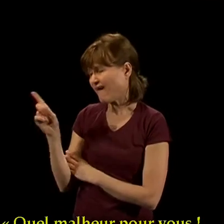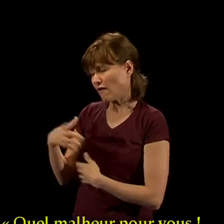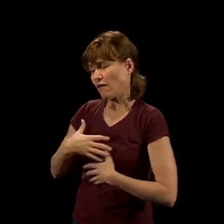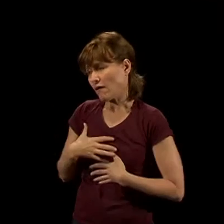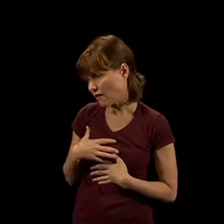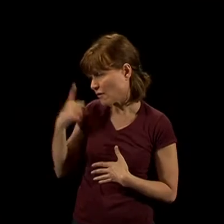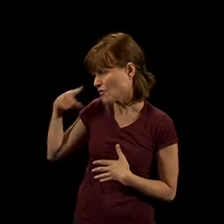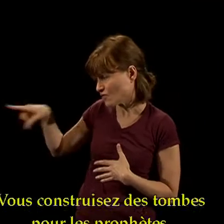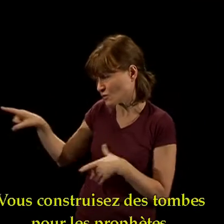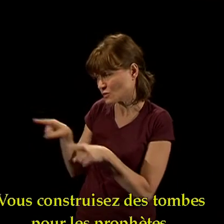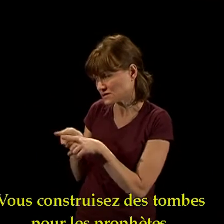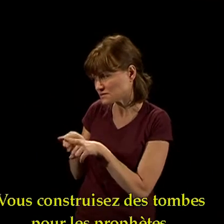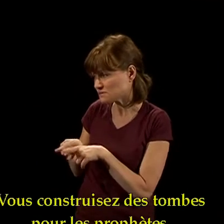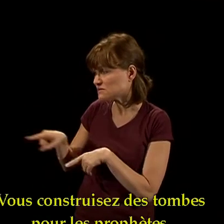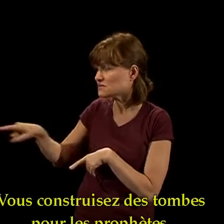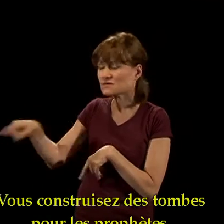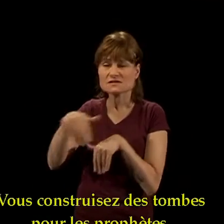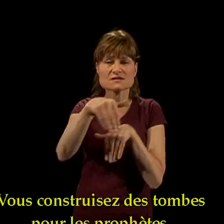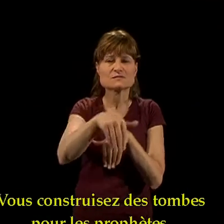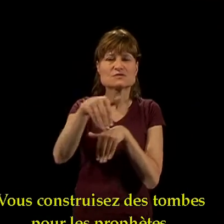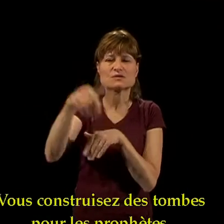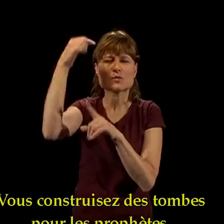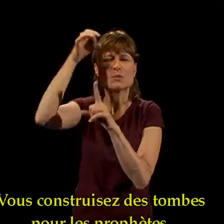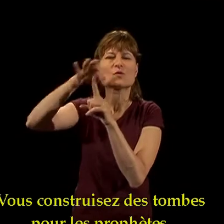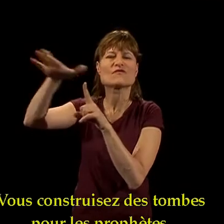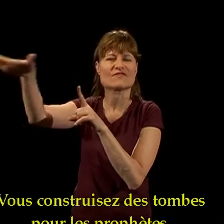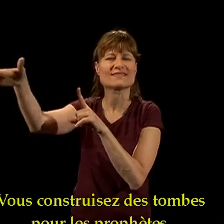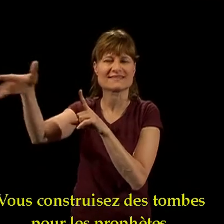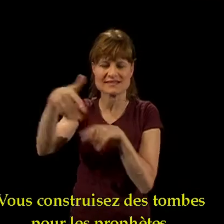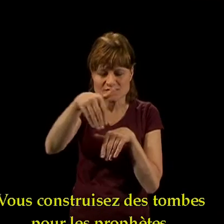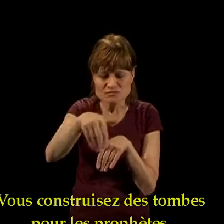malheur pour vous ! » Et